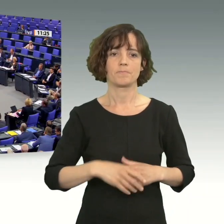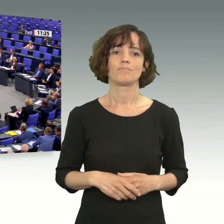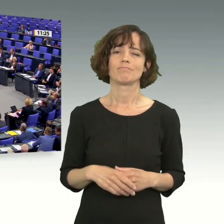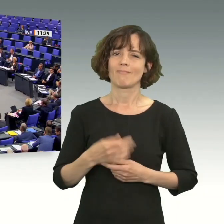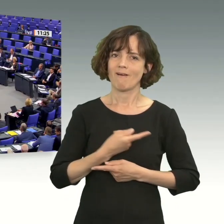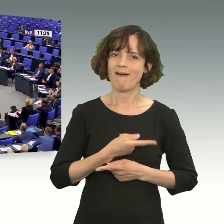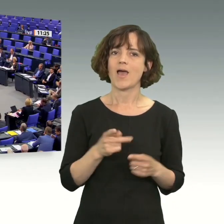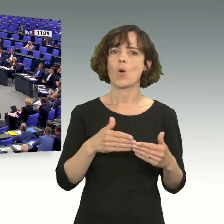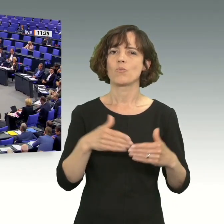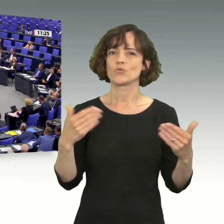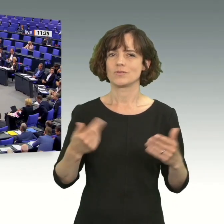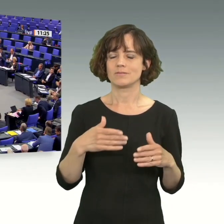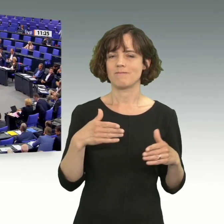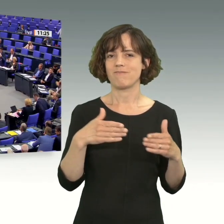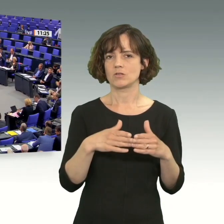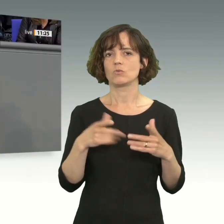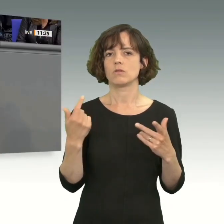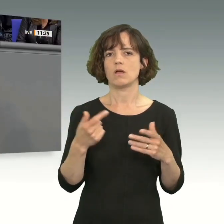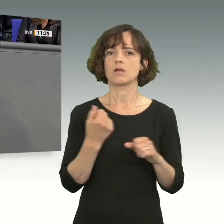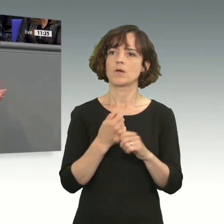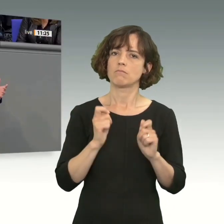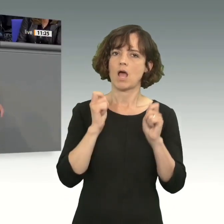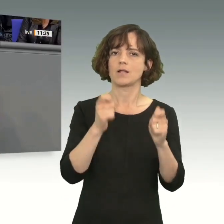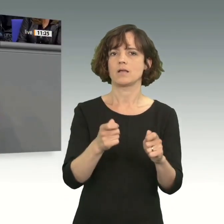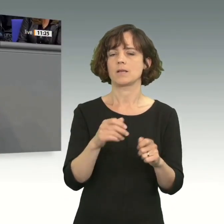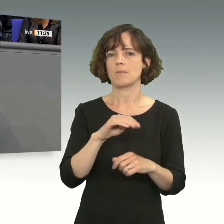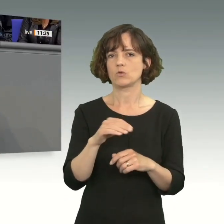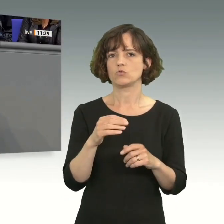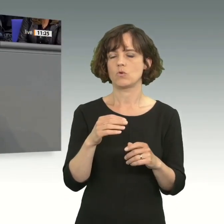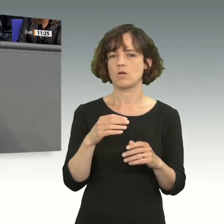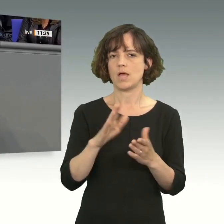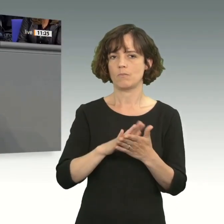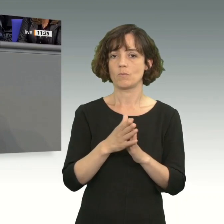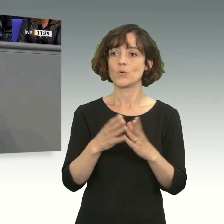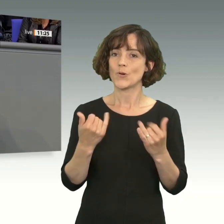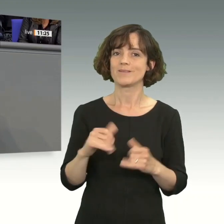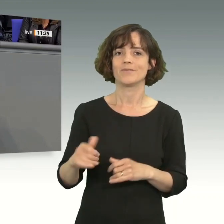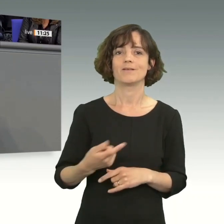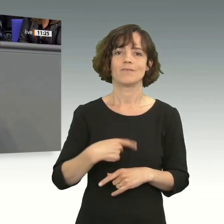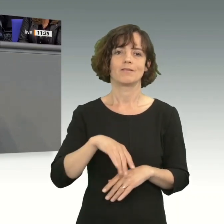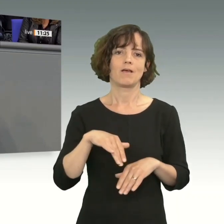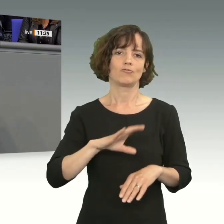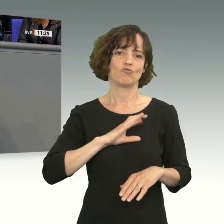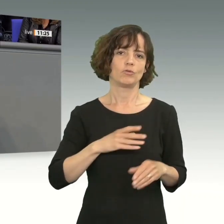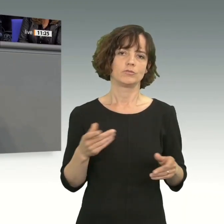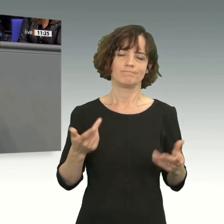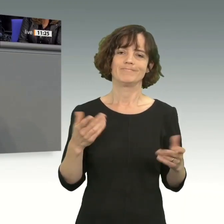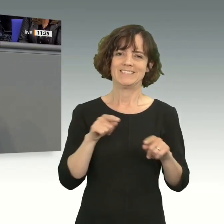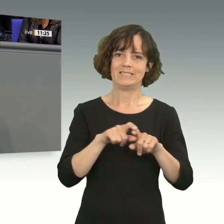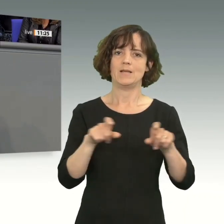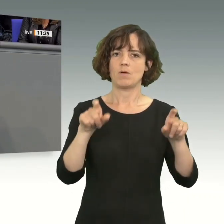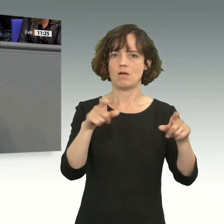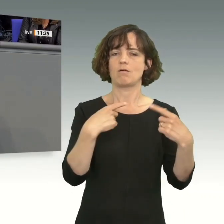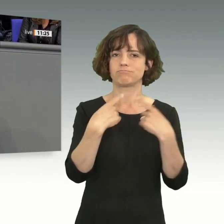Alle Oppositionsfraktionen haben Anträge zum Mercosur-Abkommen gestellt. Somit geben Sie uns natürlich heute mal wieder die Gelegenheit, über das außenpolitisch doch so wichtige